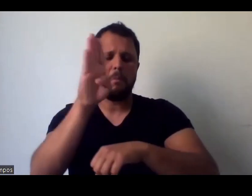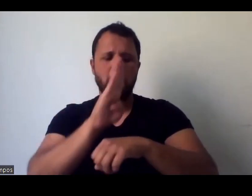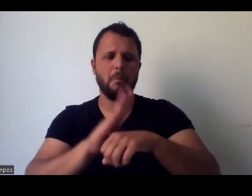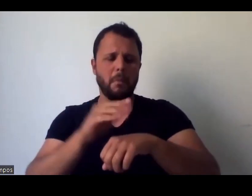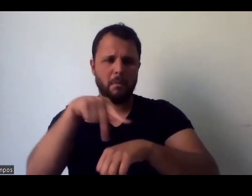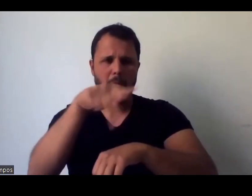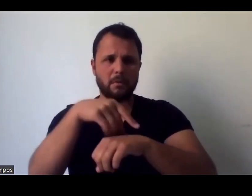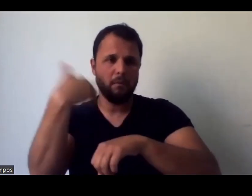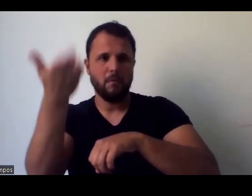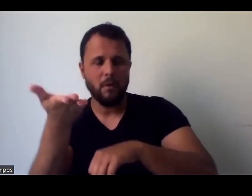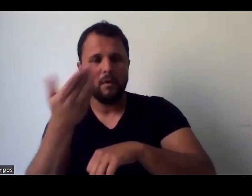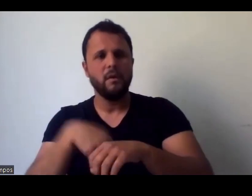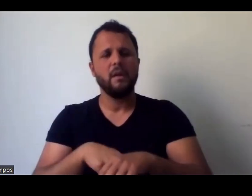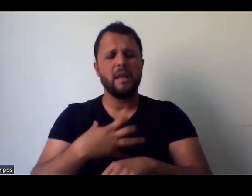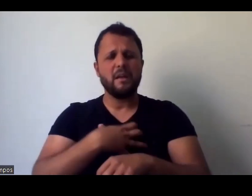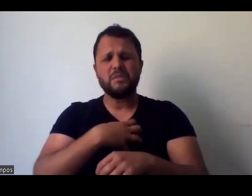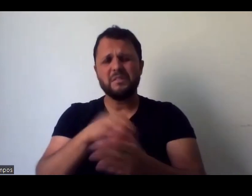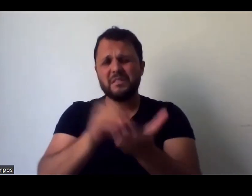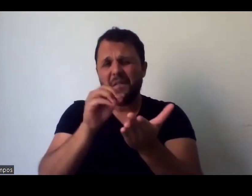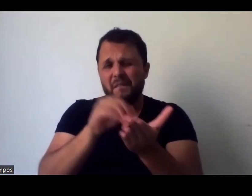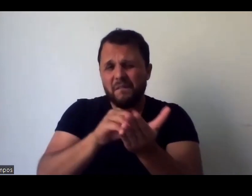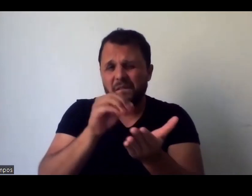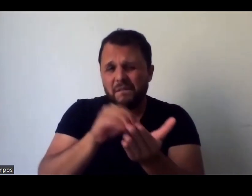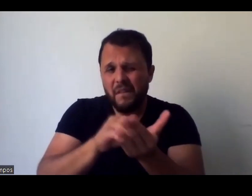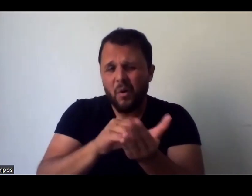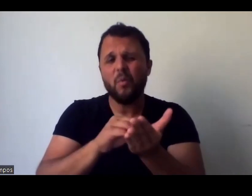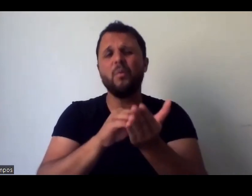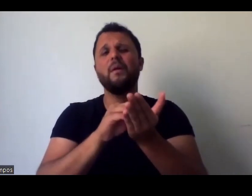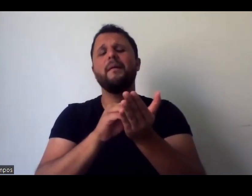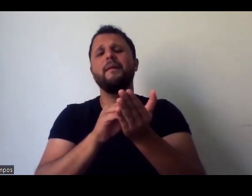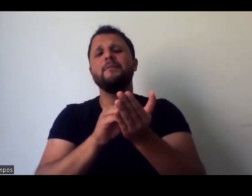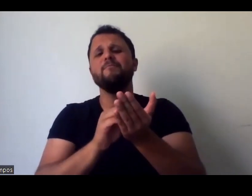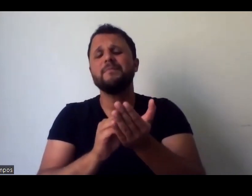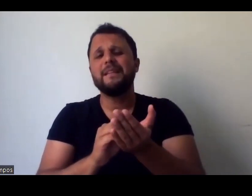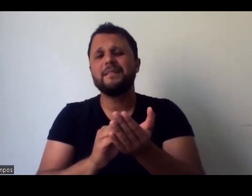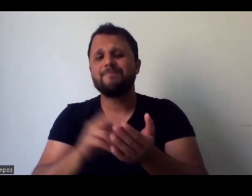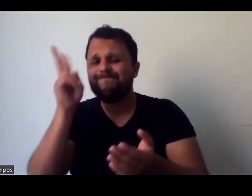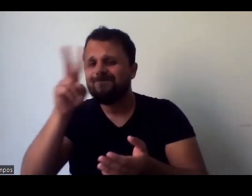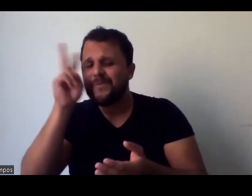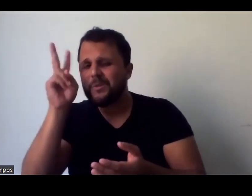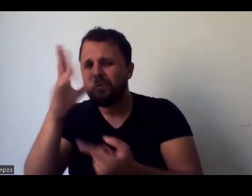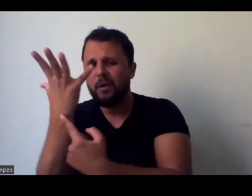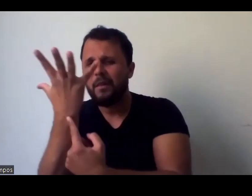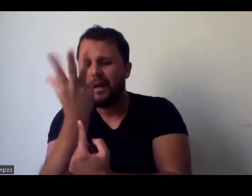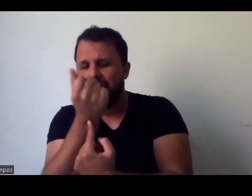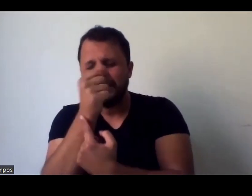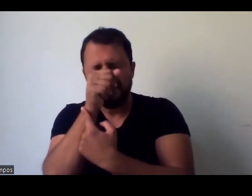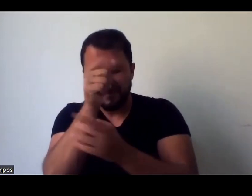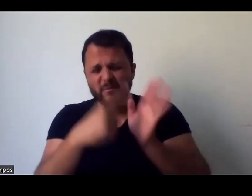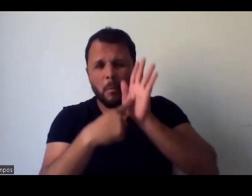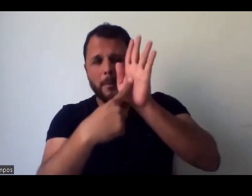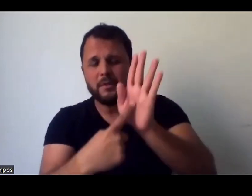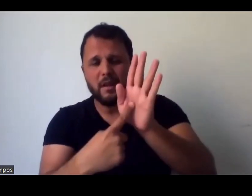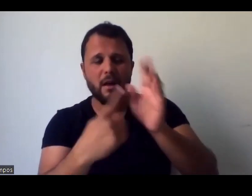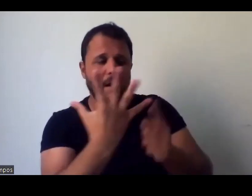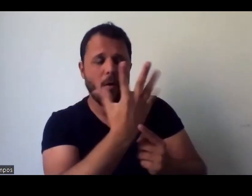nas estruturas e vertentes da história da arte para estar descrevendo as obras pitóricas, por exemplo, não